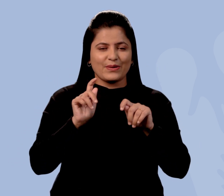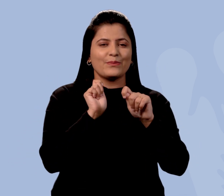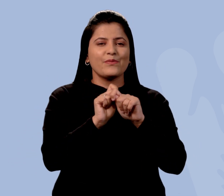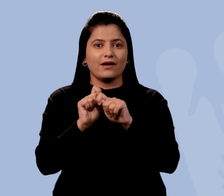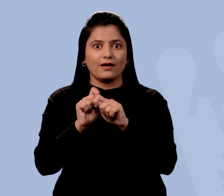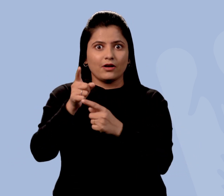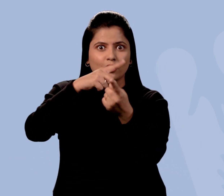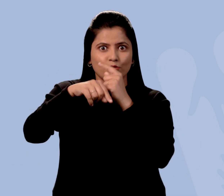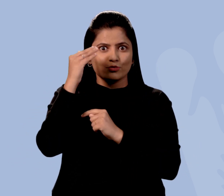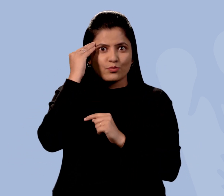लिए है